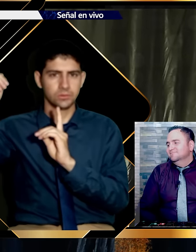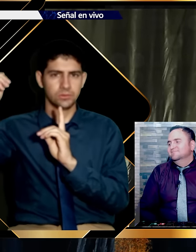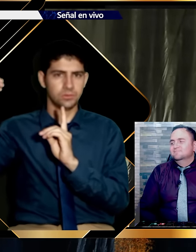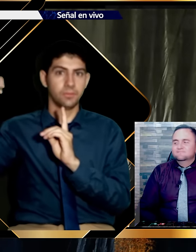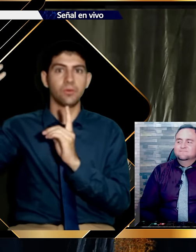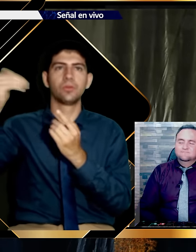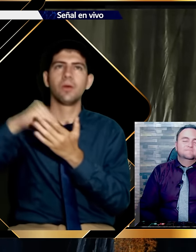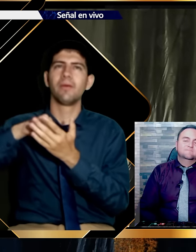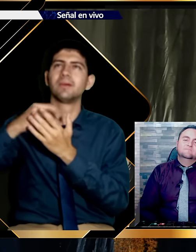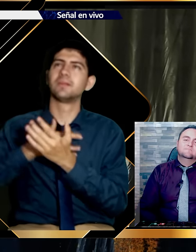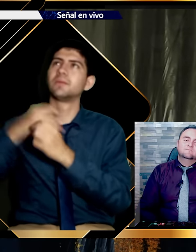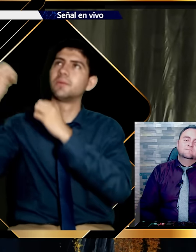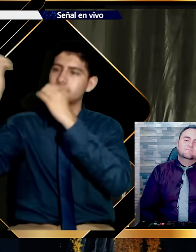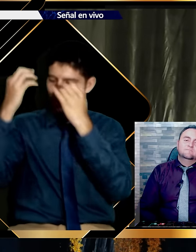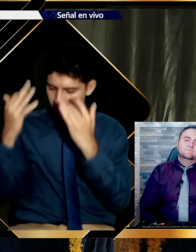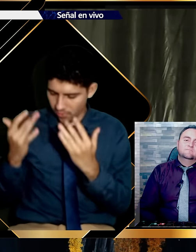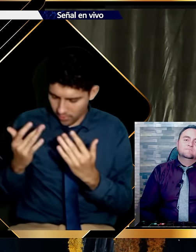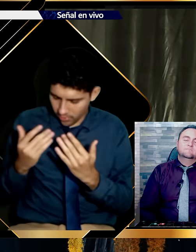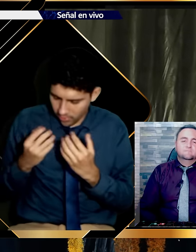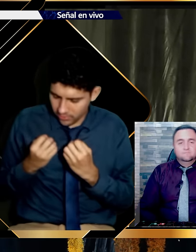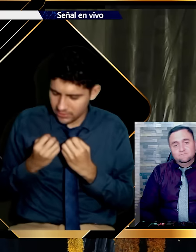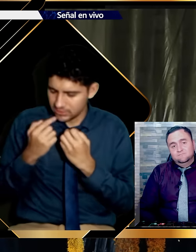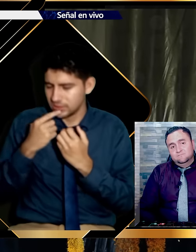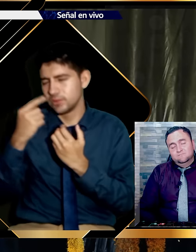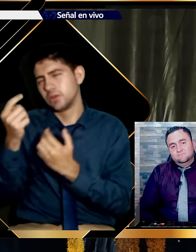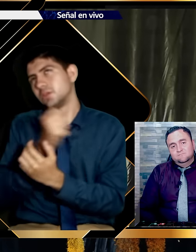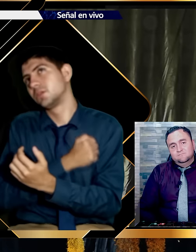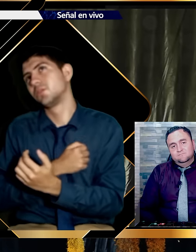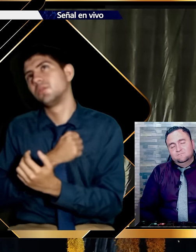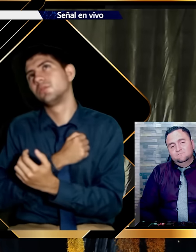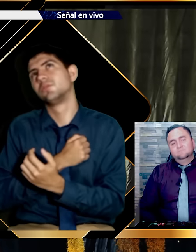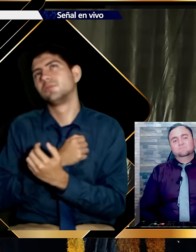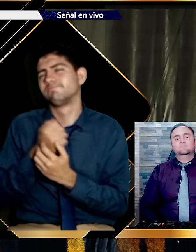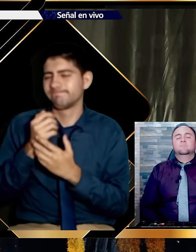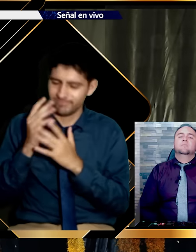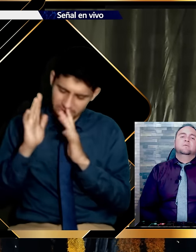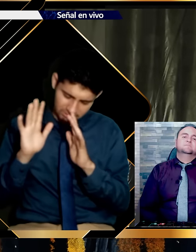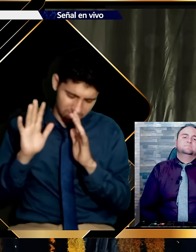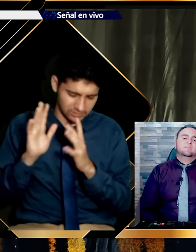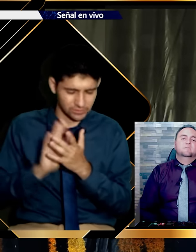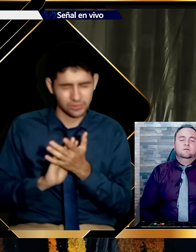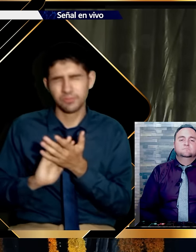Y cuando el rey vuelve otra vez. Mefiboset sale al encuentro y le da unas disculpas.